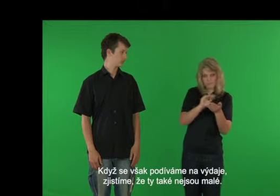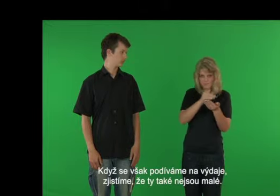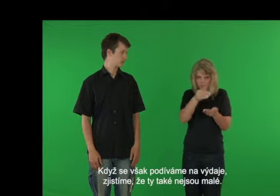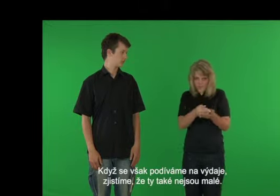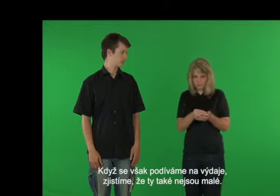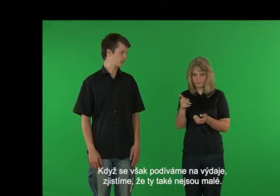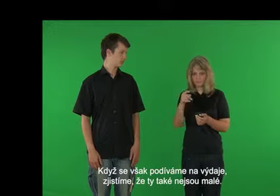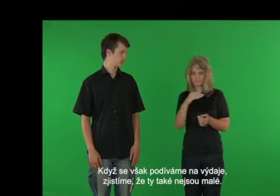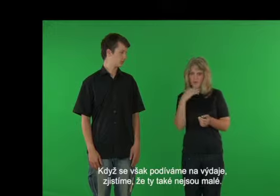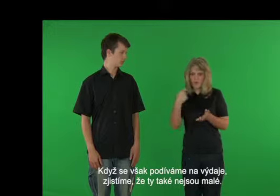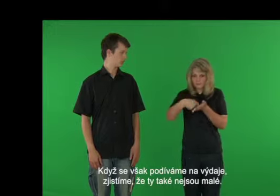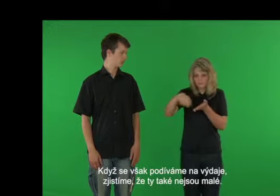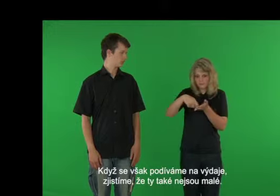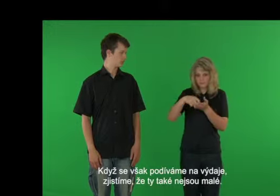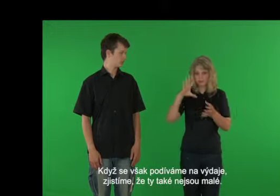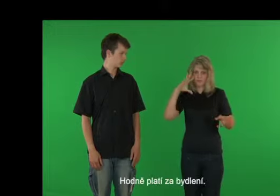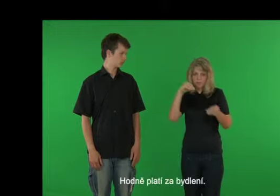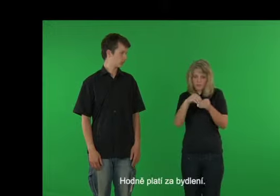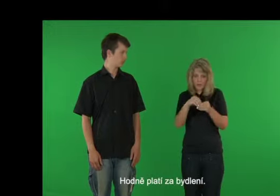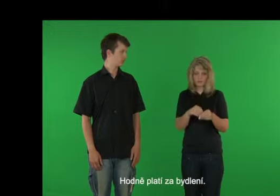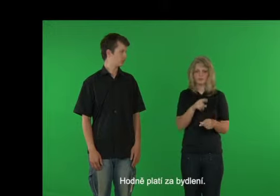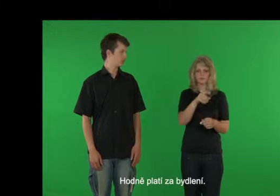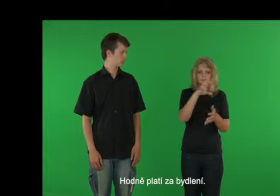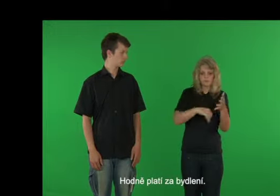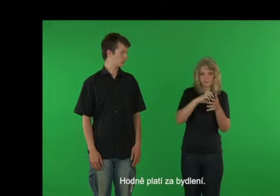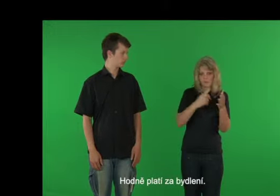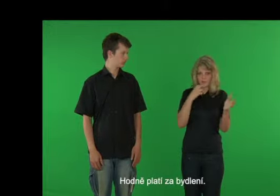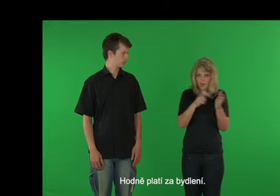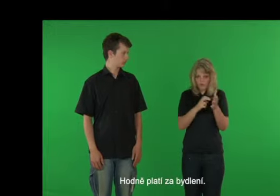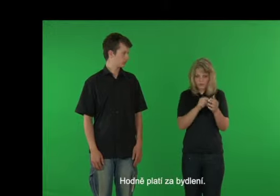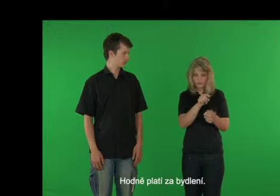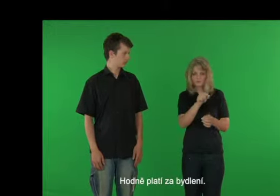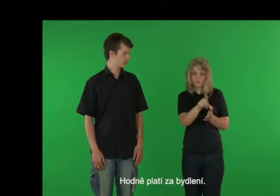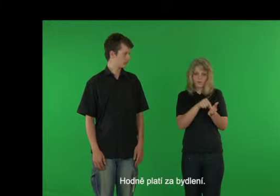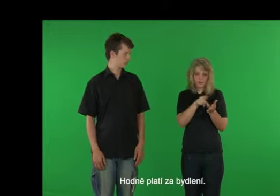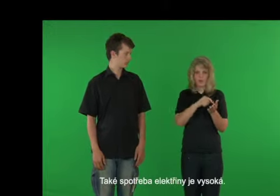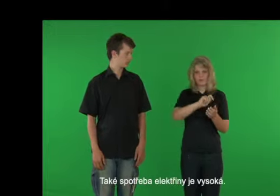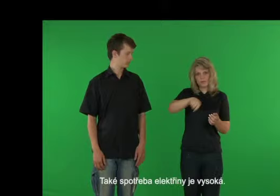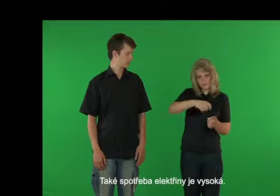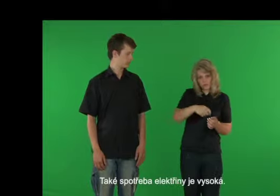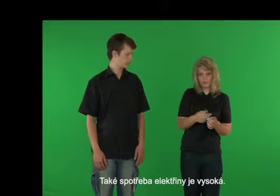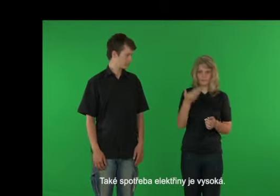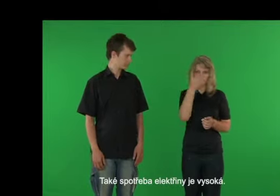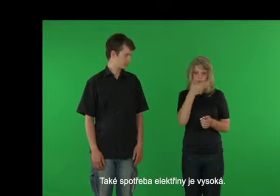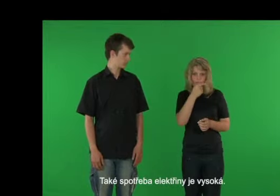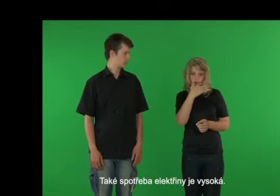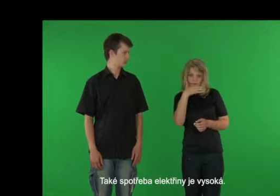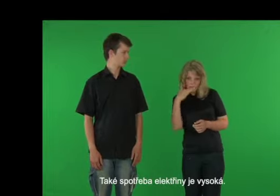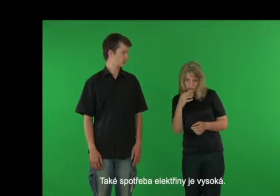zjistíme, že ty také nejsou malé. Hodně platí za bydlení, tak je spotřeba elektřiny, je vysoká. To